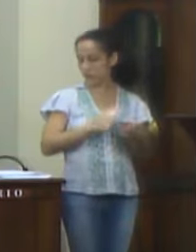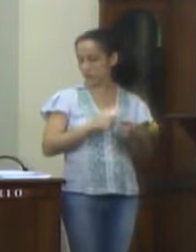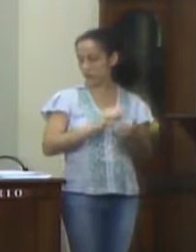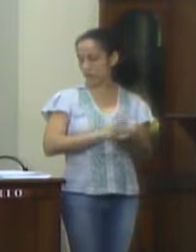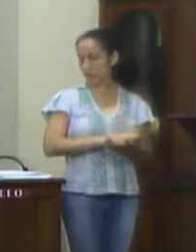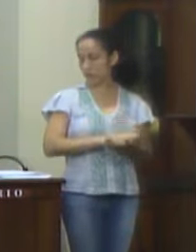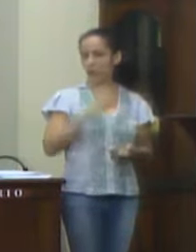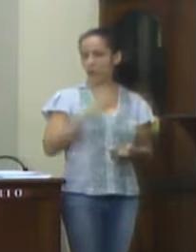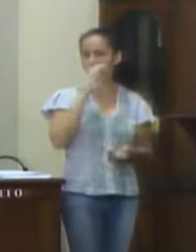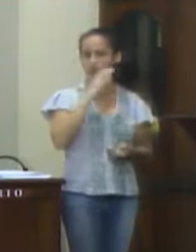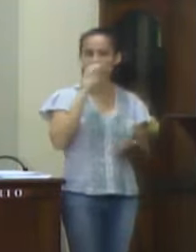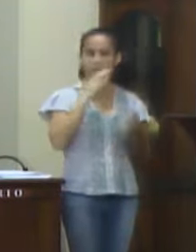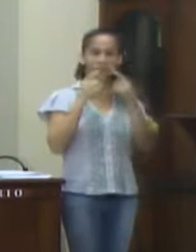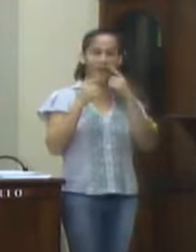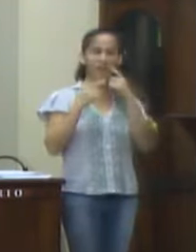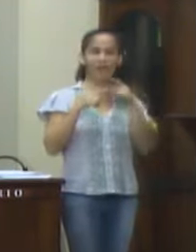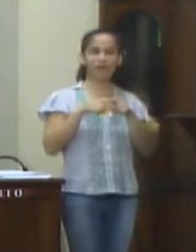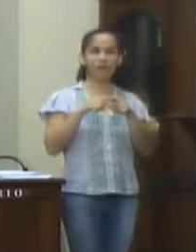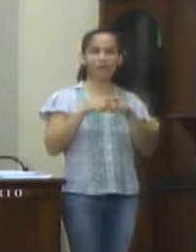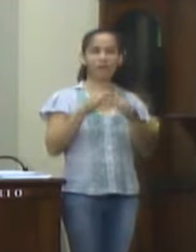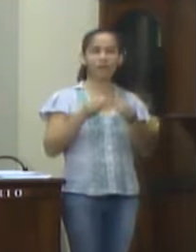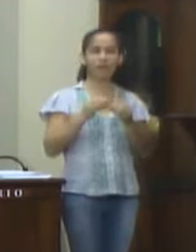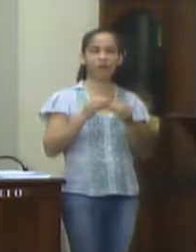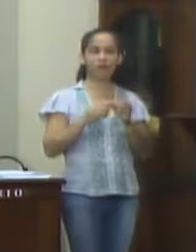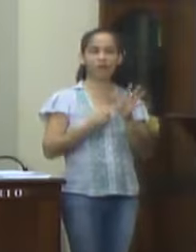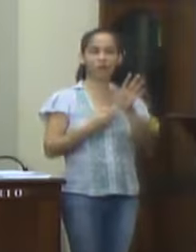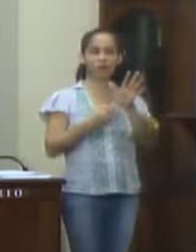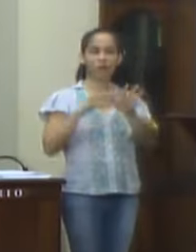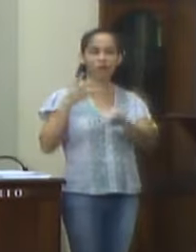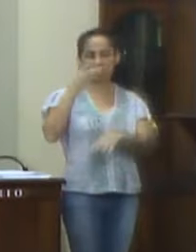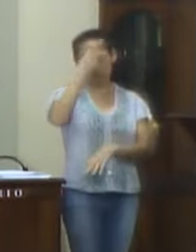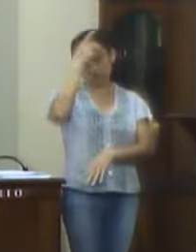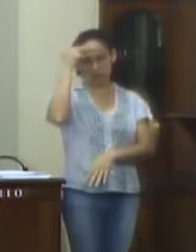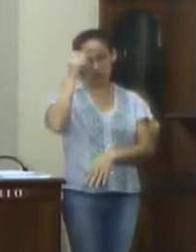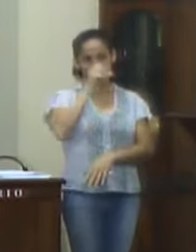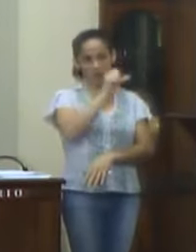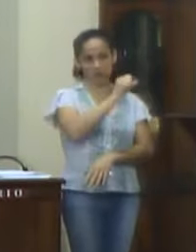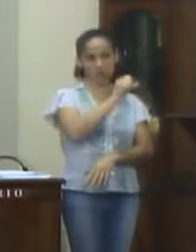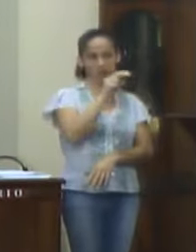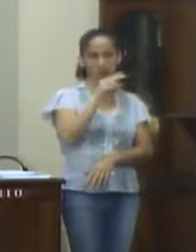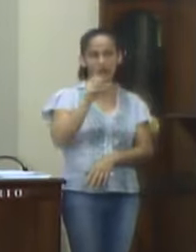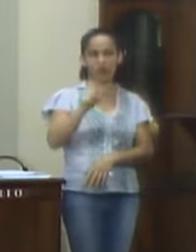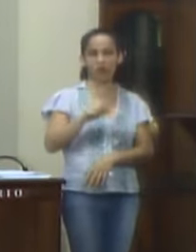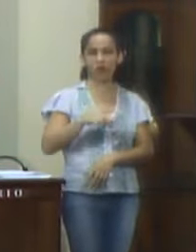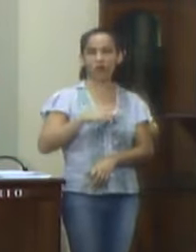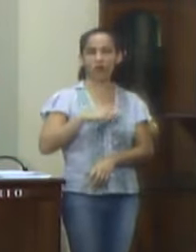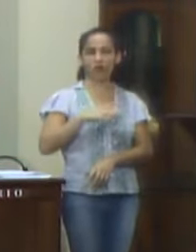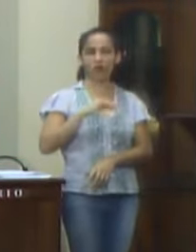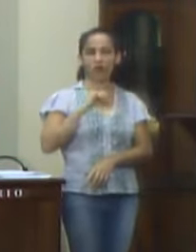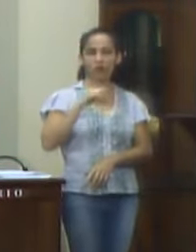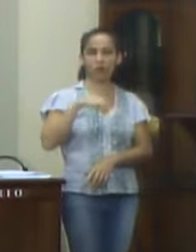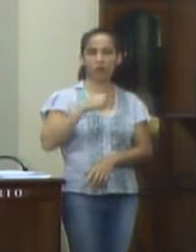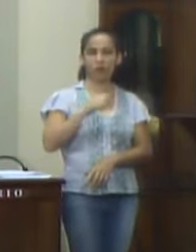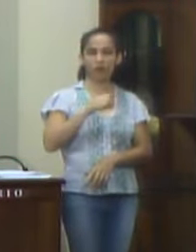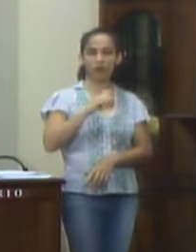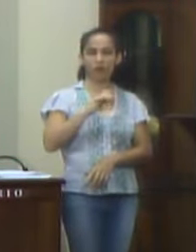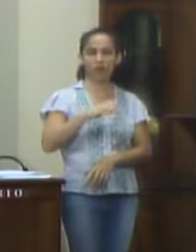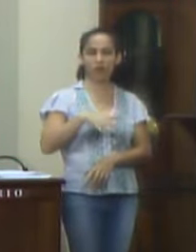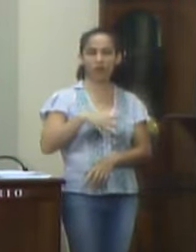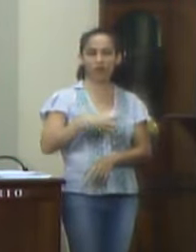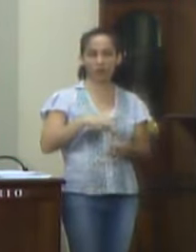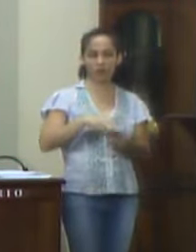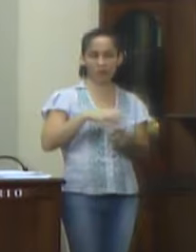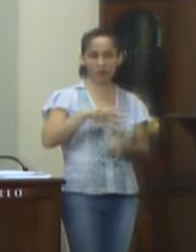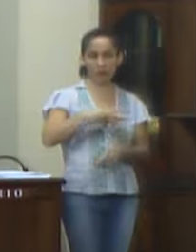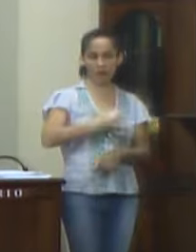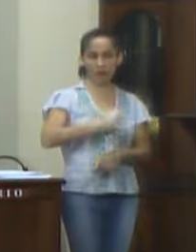medida de urgência e necessária para atender aos pacientes do sistema SUS aos exames de imagem raio-x. Torna-se